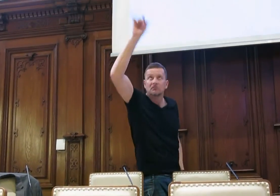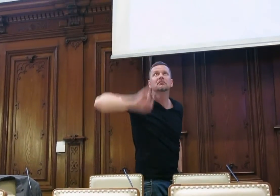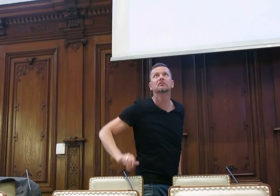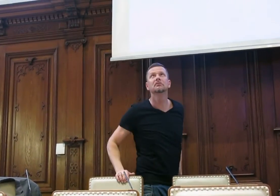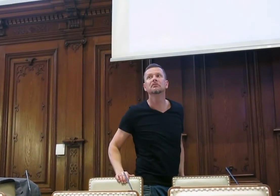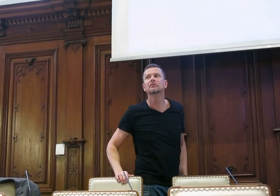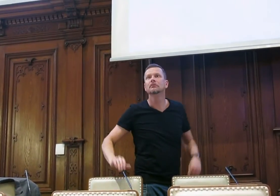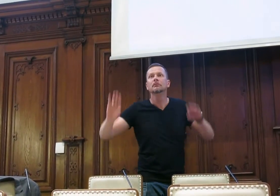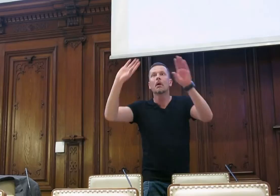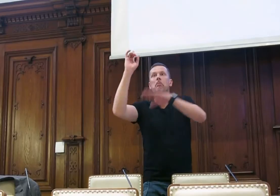Verwendet das Fingeralkabet.